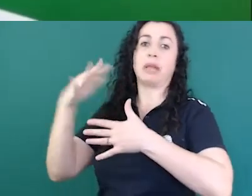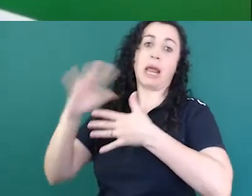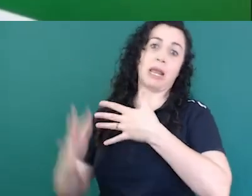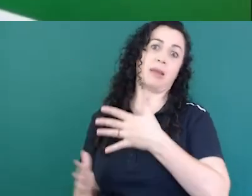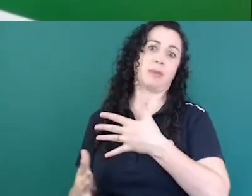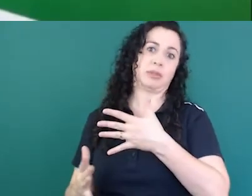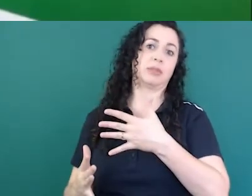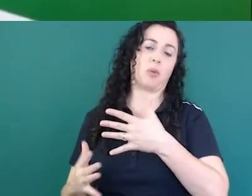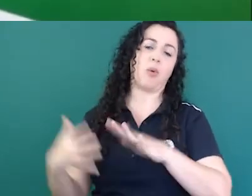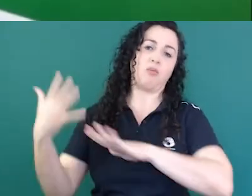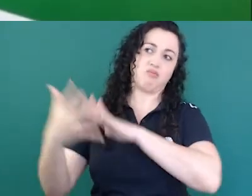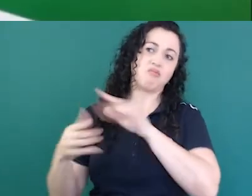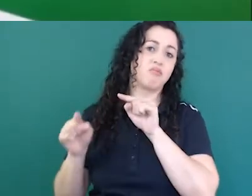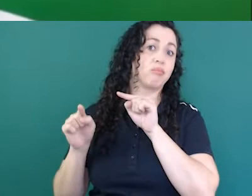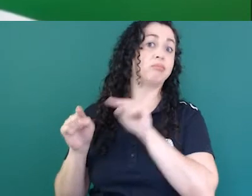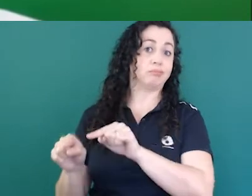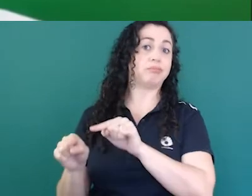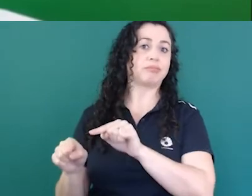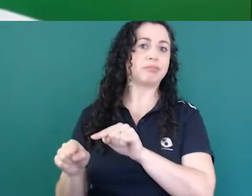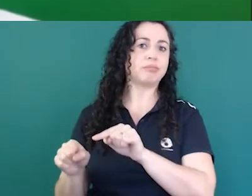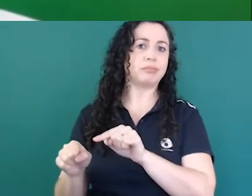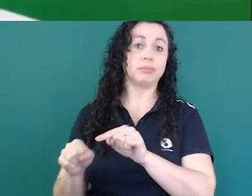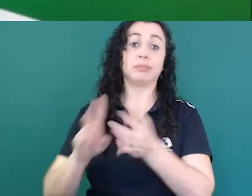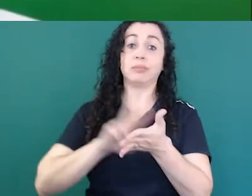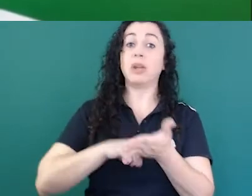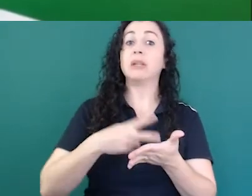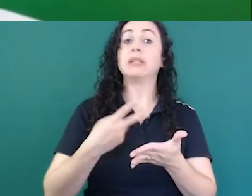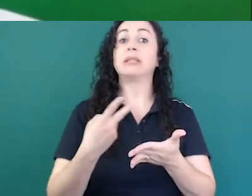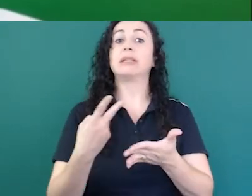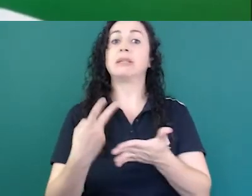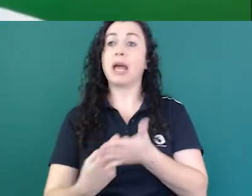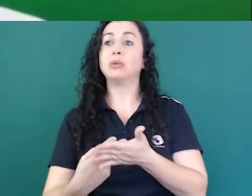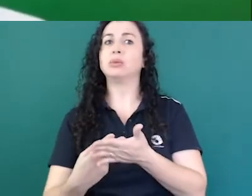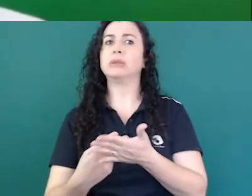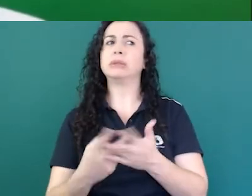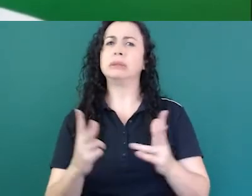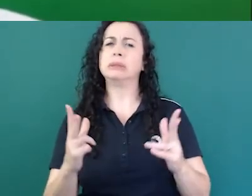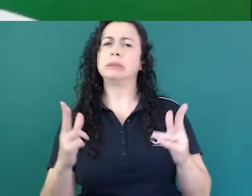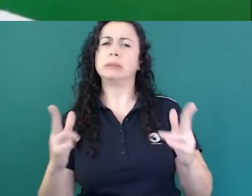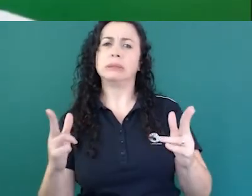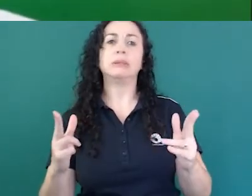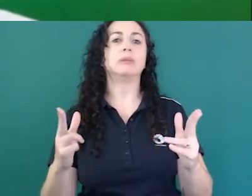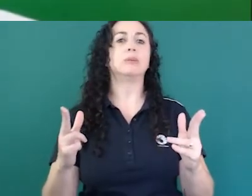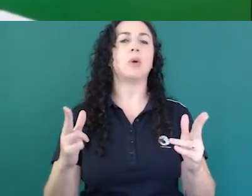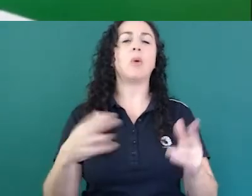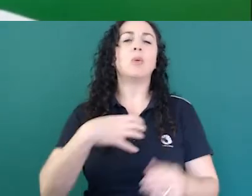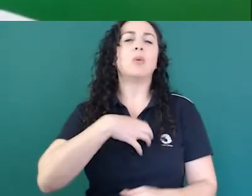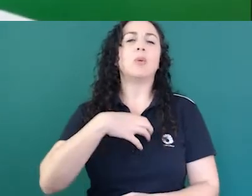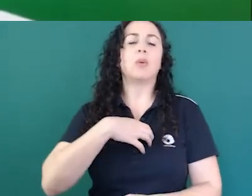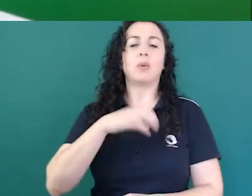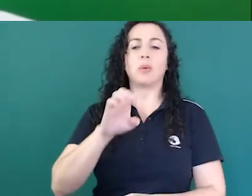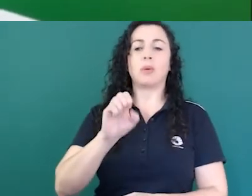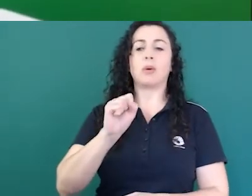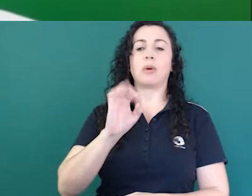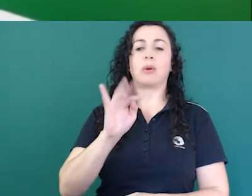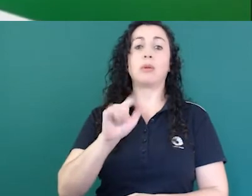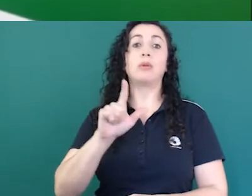é a nossa língua brasileira de sinais. Então, é traduzir estilo, vamos colocar assim um pouco na língua e como o Google